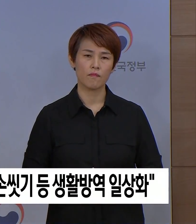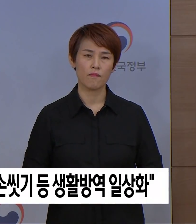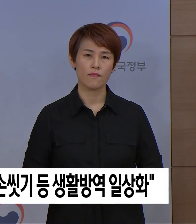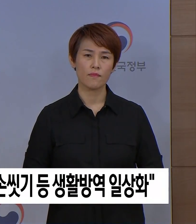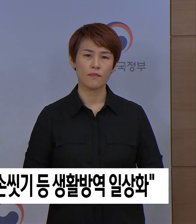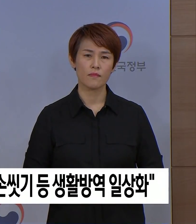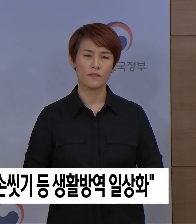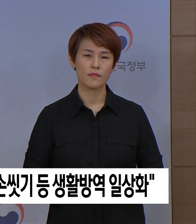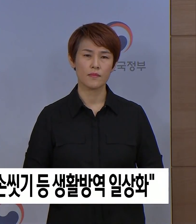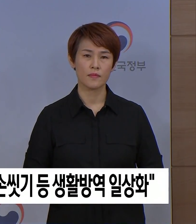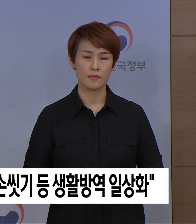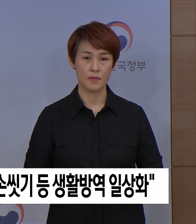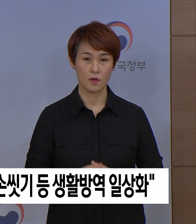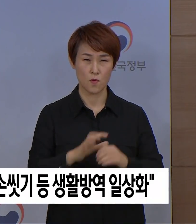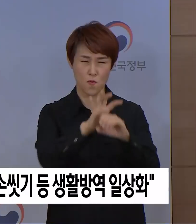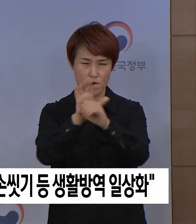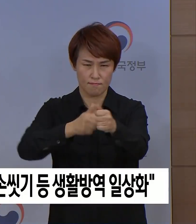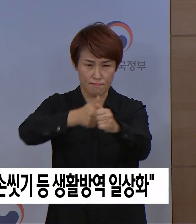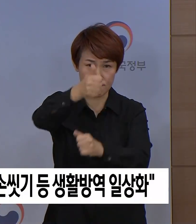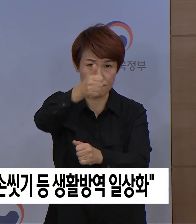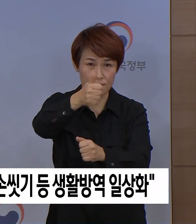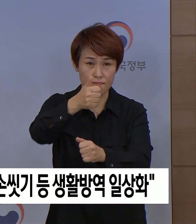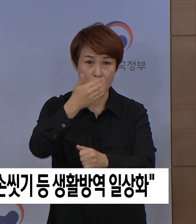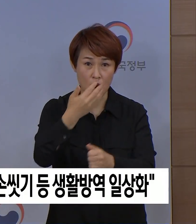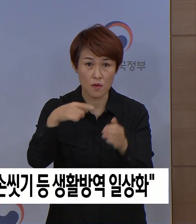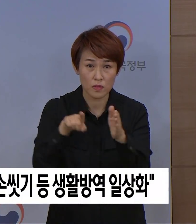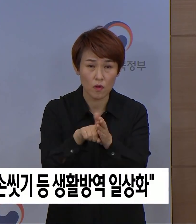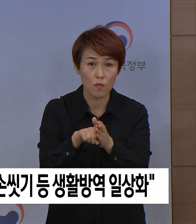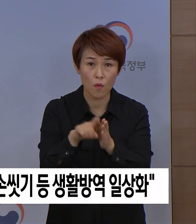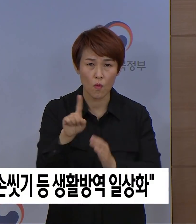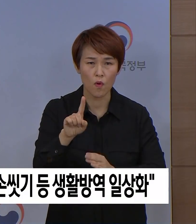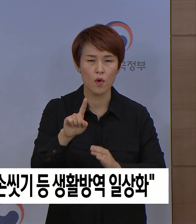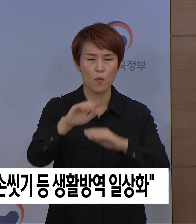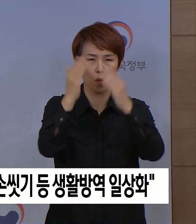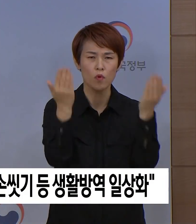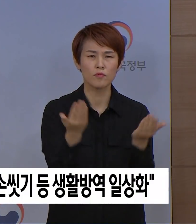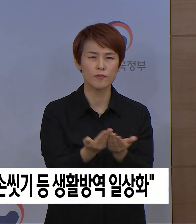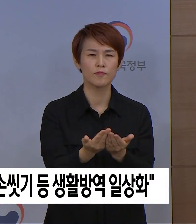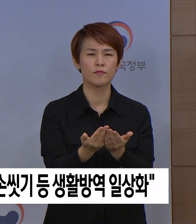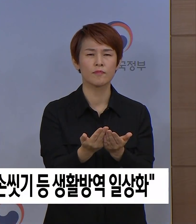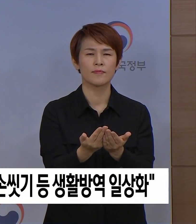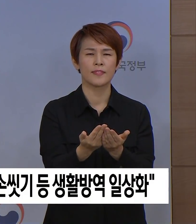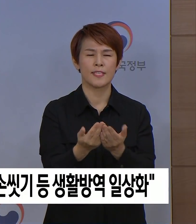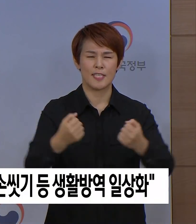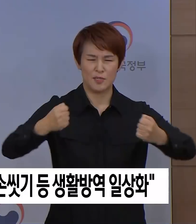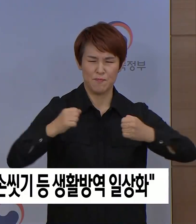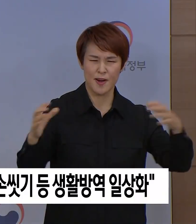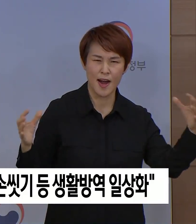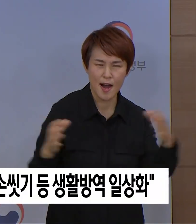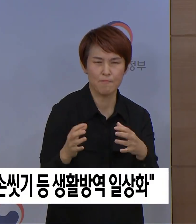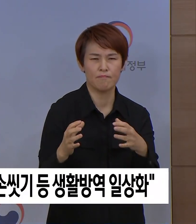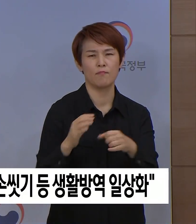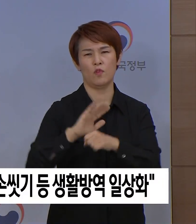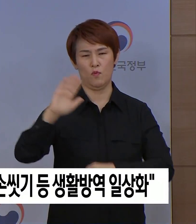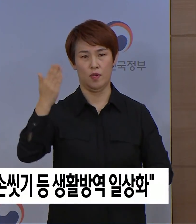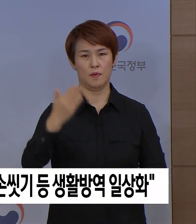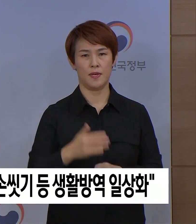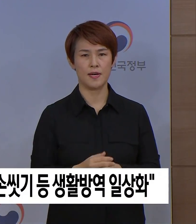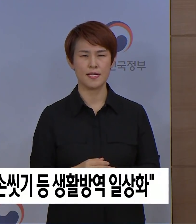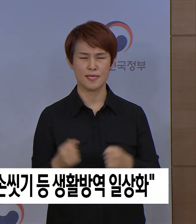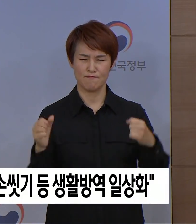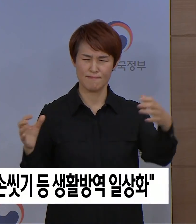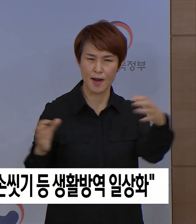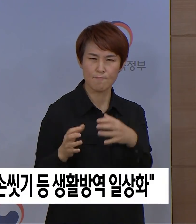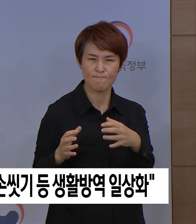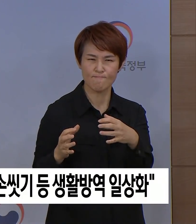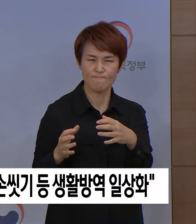줄다리기에서 승리하기 위해서는 모든 참여자가 온 힘을 다해 줄을 당겨야 하고 구호에 맞춰 한 번에